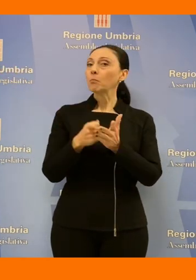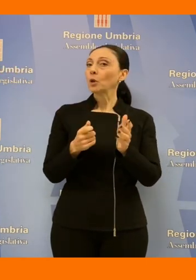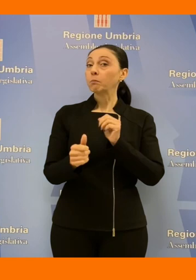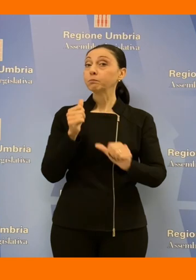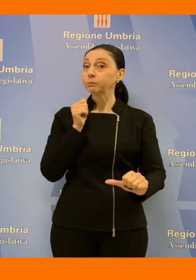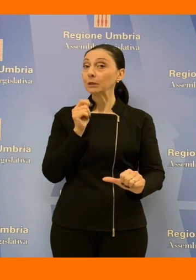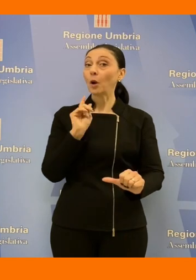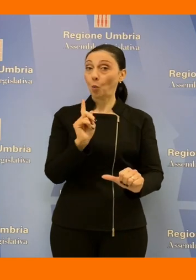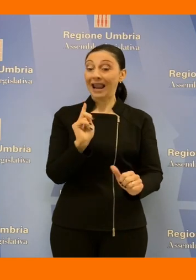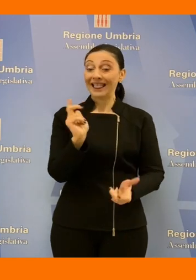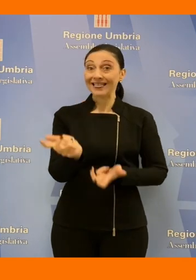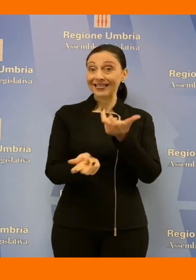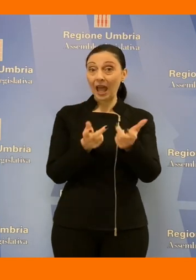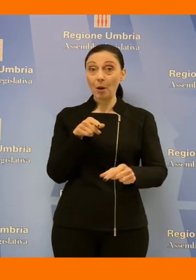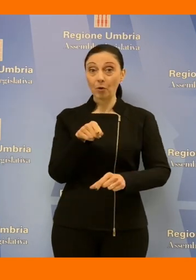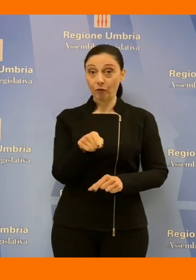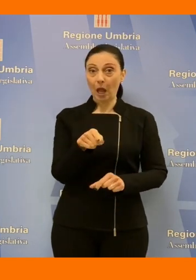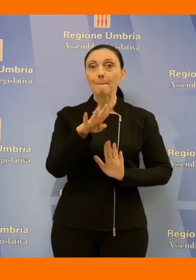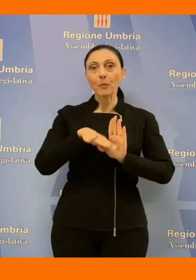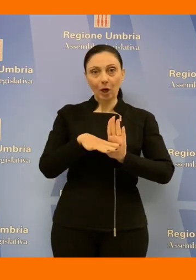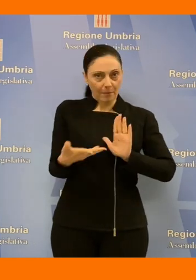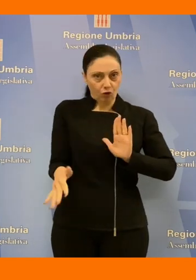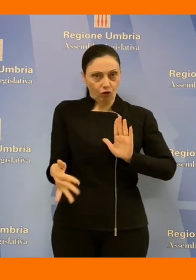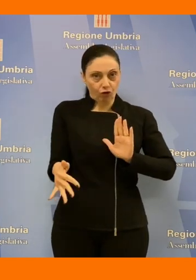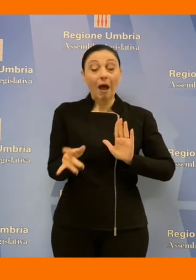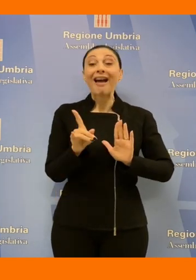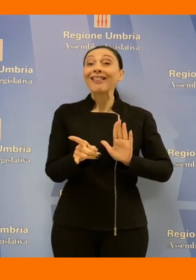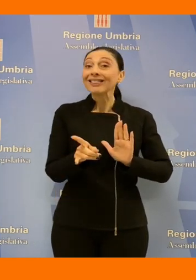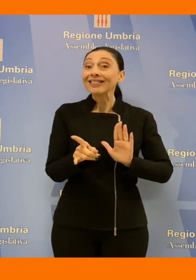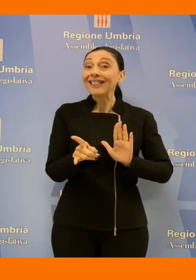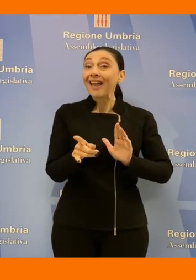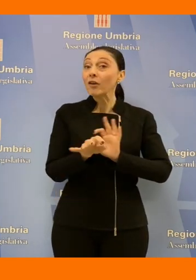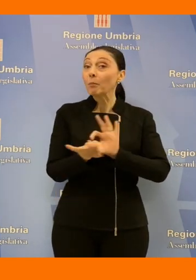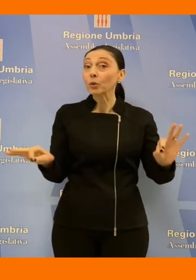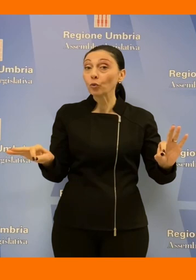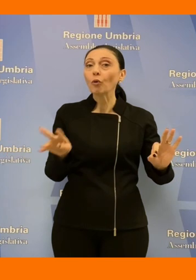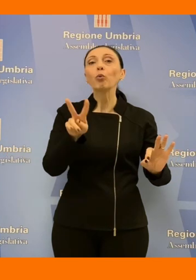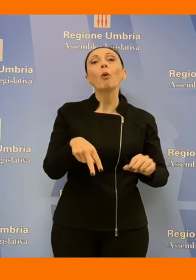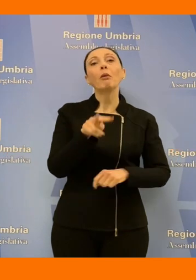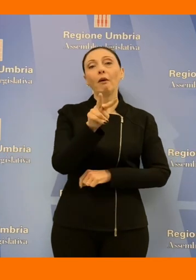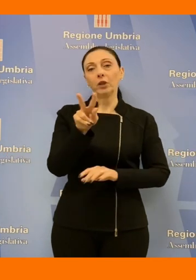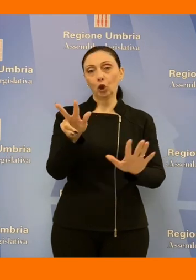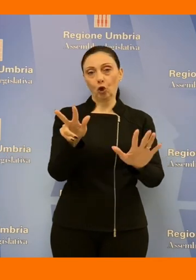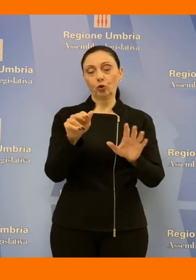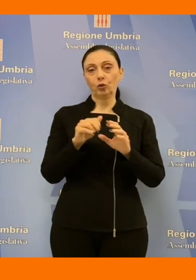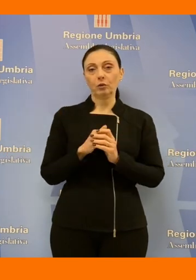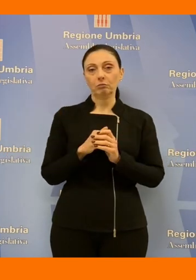termovalorizzatore possa avvenire come la nostra programmazione nel corso del 2028 quindi un piano